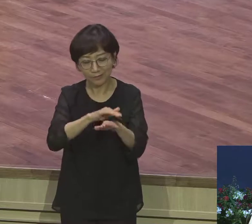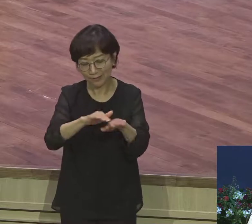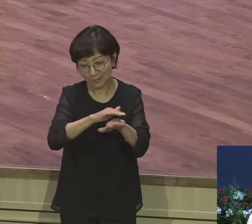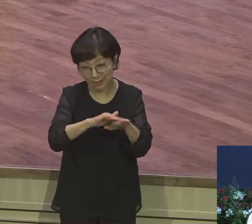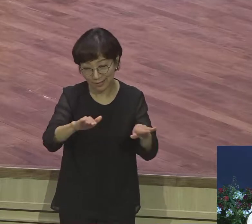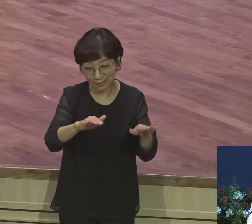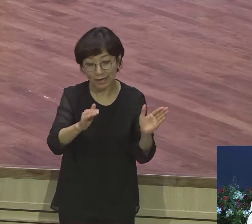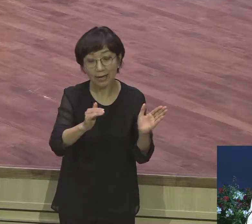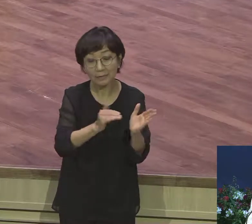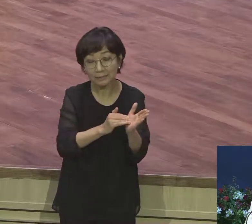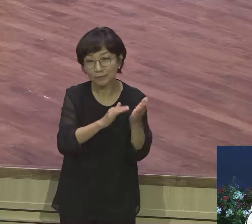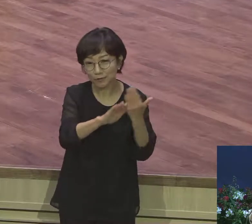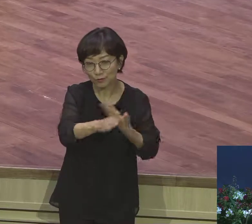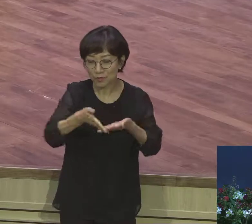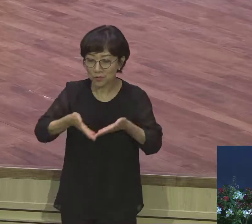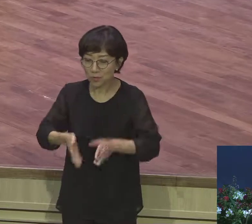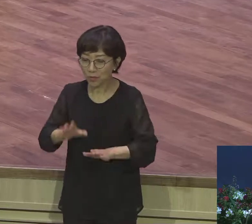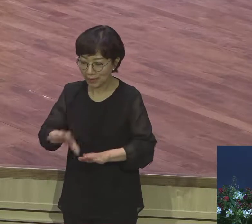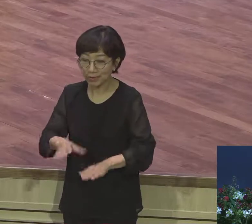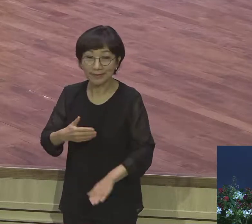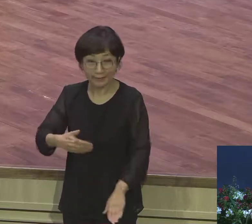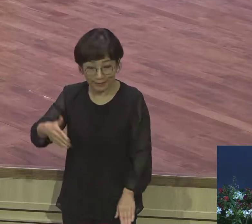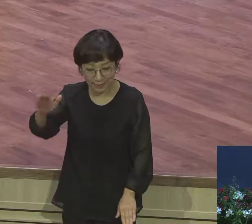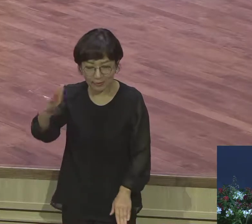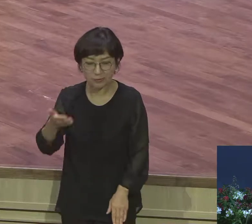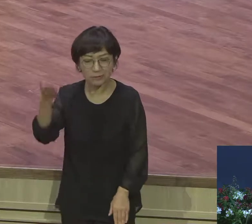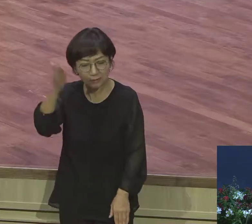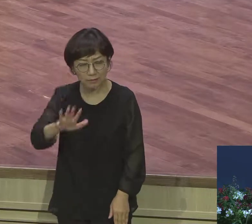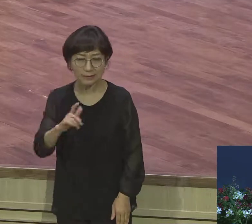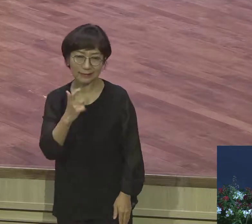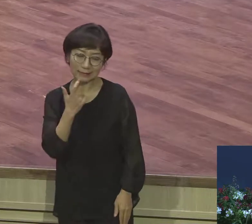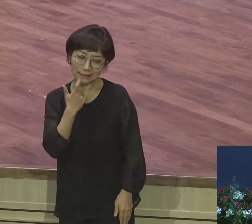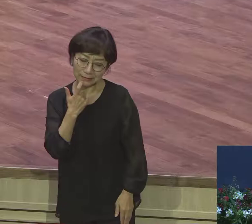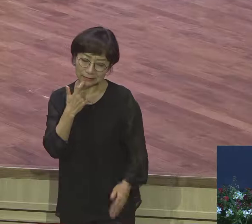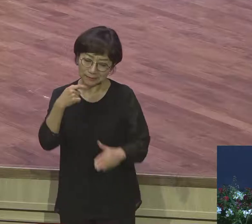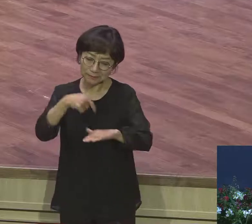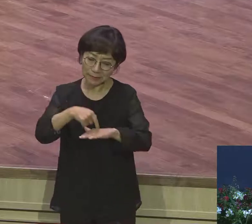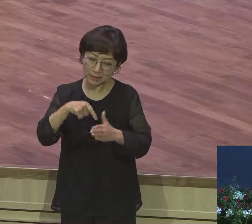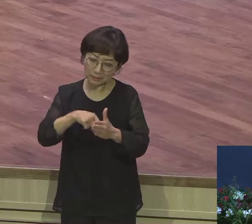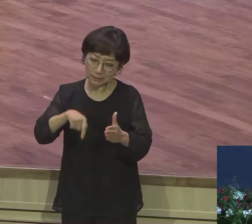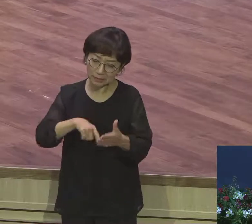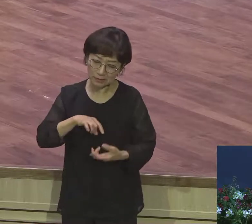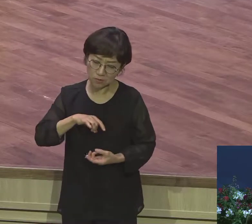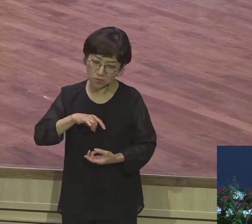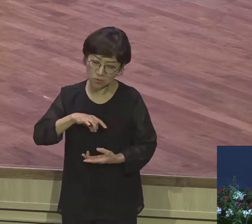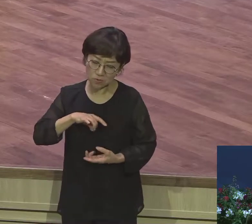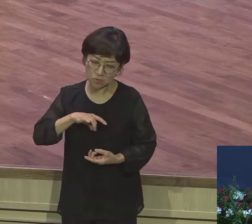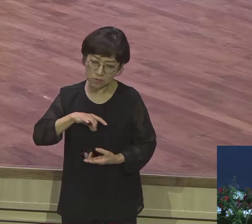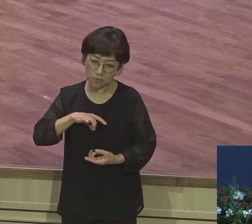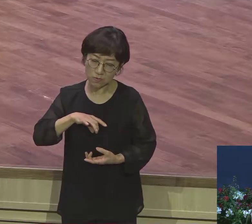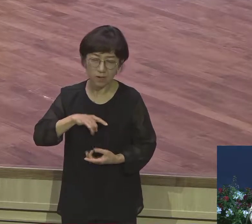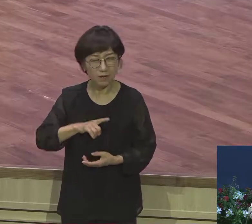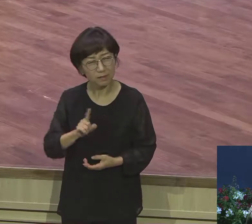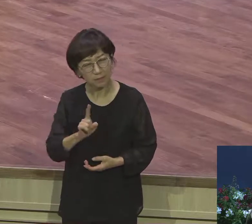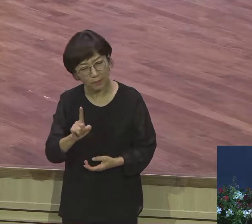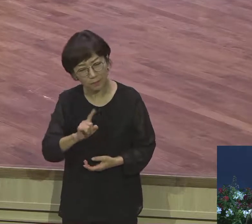야곱의 마음속에 고향동으로 돌아간다고 하는 것이 설레임보다도